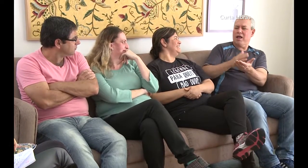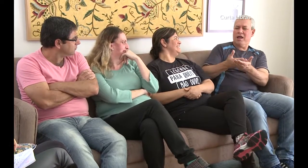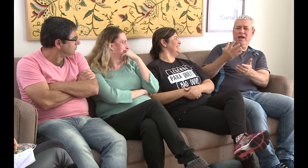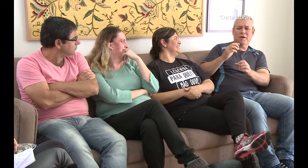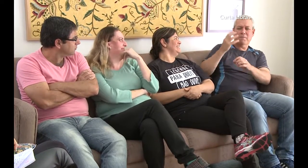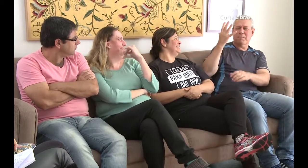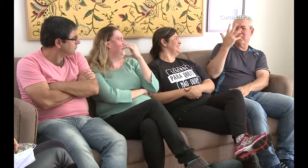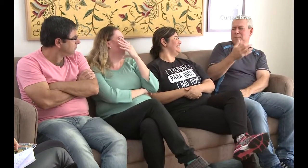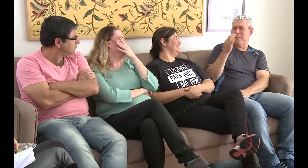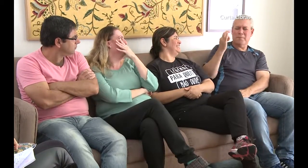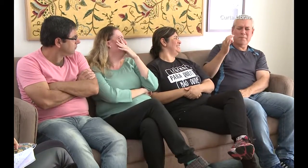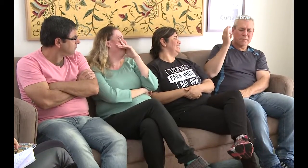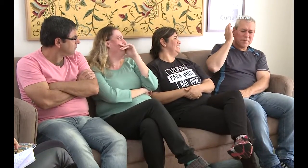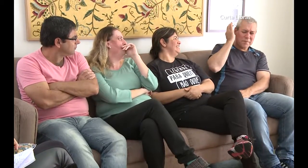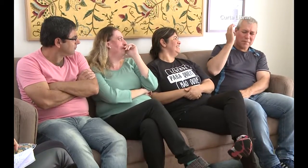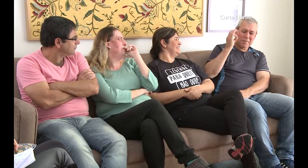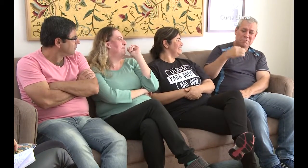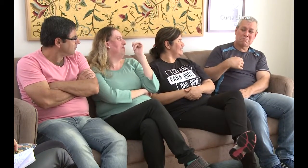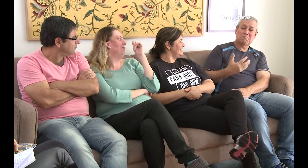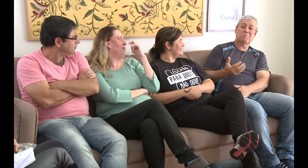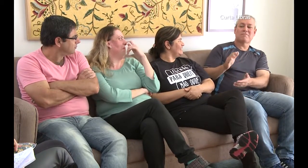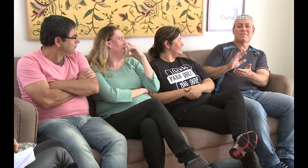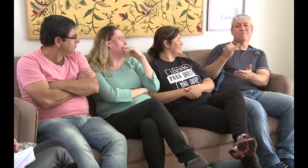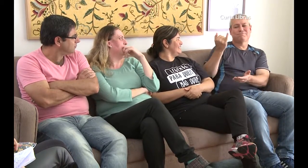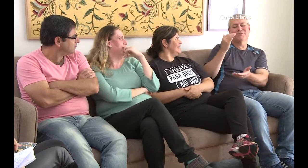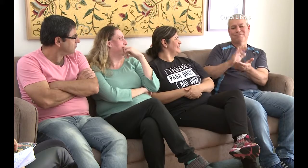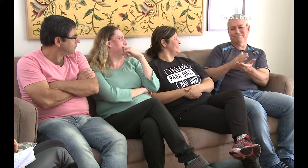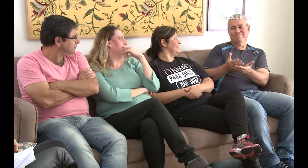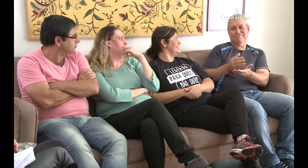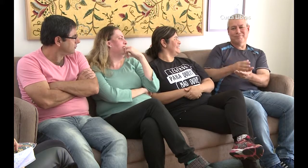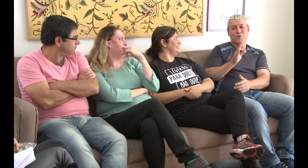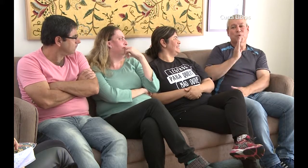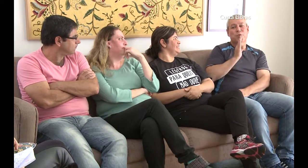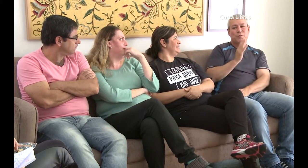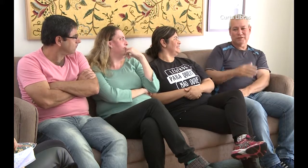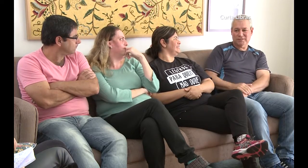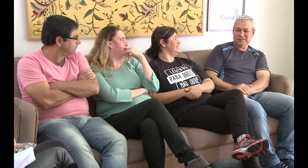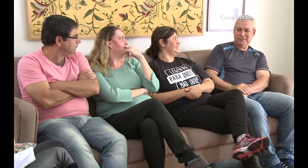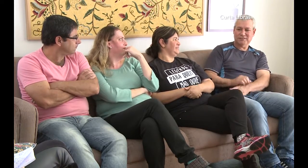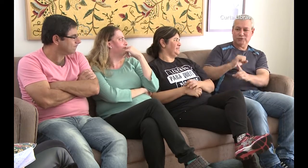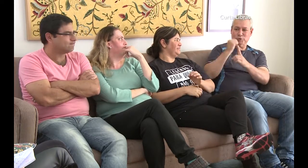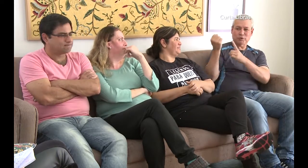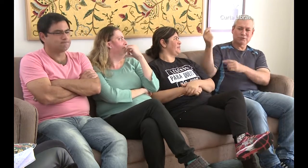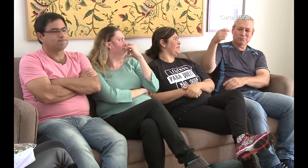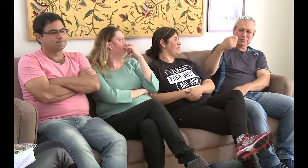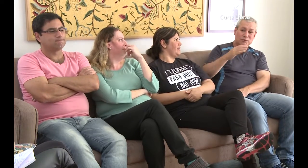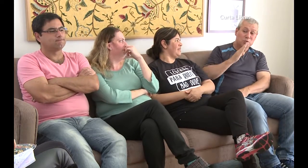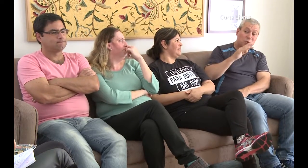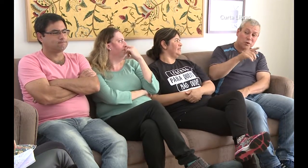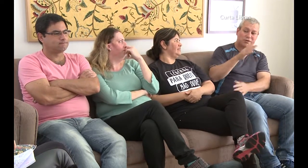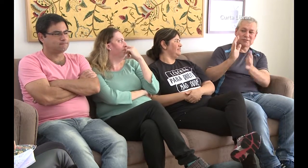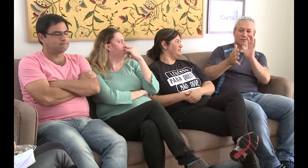gostava muito. Até que se emocionava. Era perfeito ter esse profissional junto e era importante para também ele conhecer a nossa cultura.